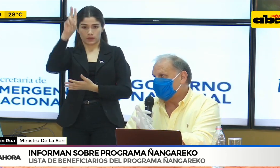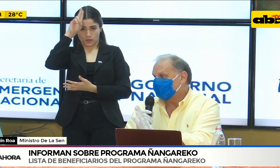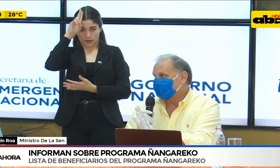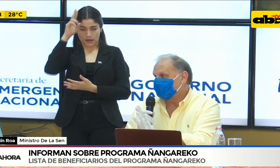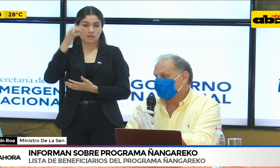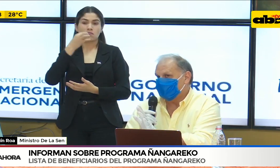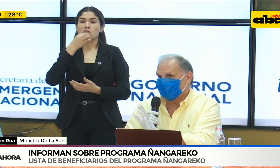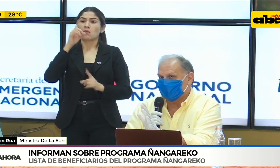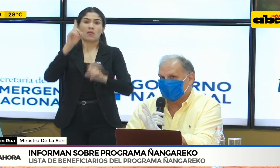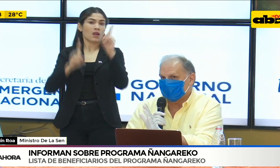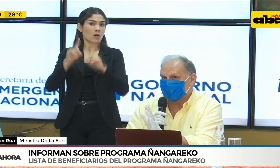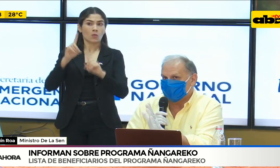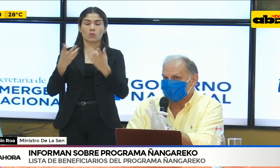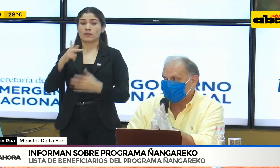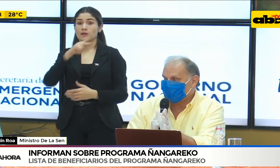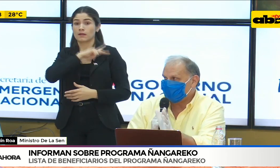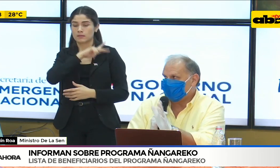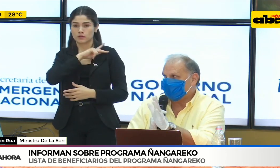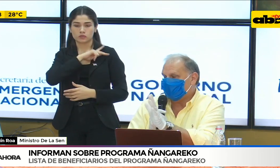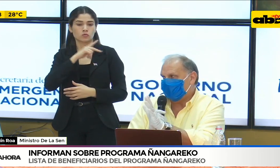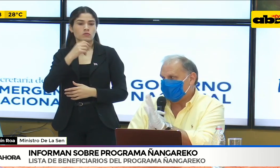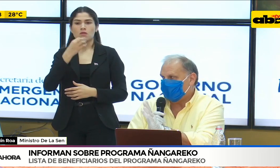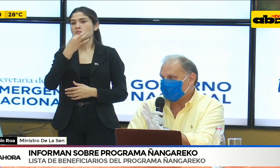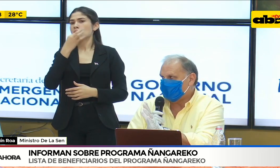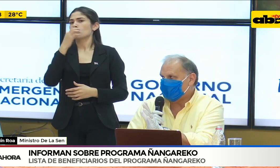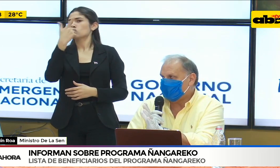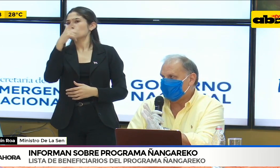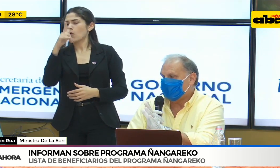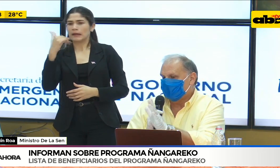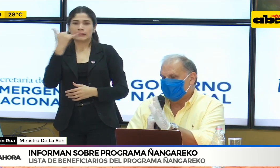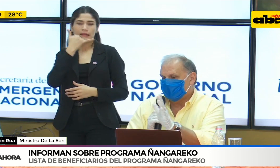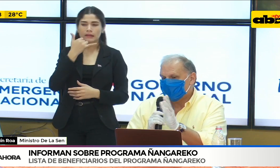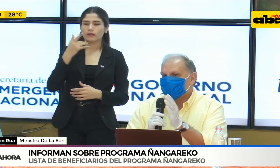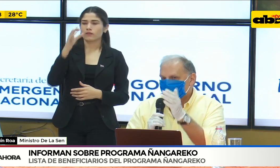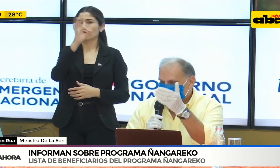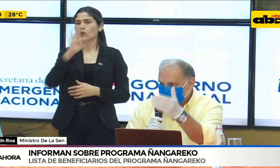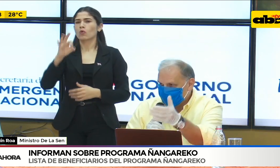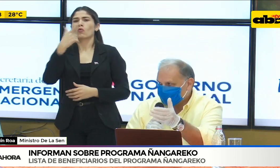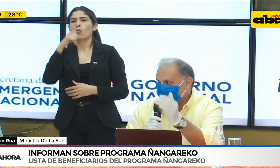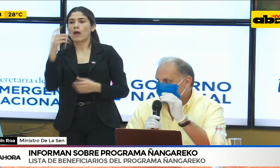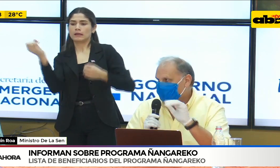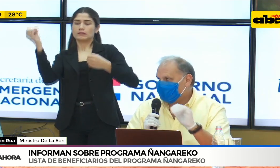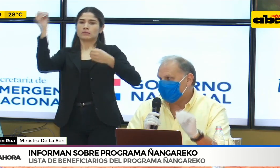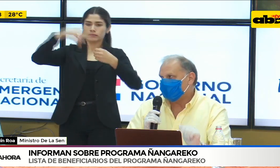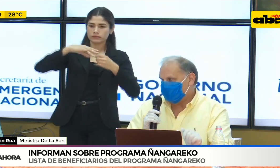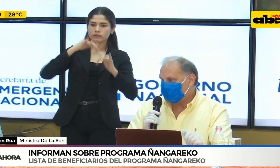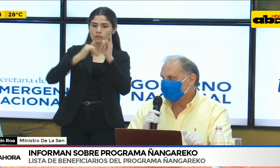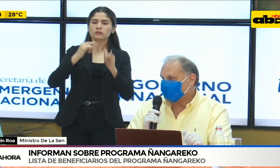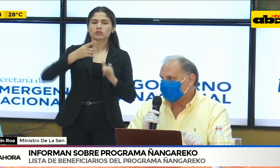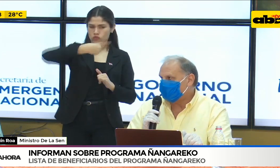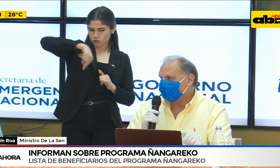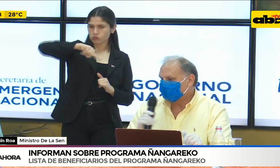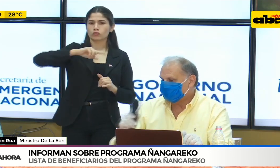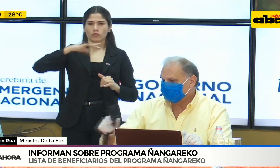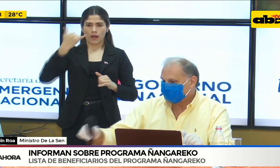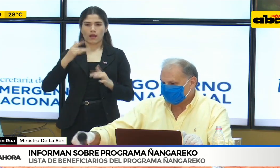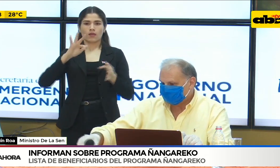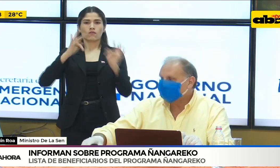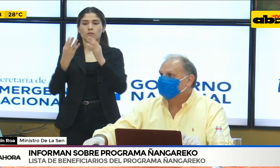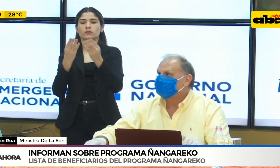razón no reciban o algo haya ocurrido. Entonces, nosotros tenemos condiciones de llegar de manera muy rápida.